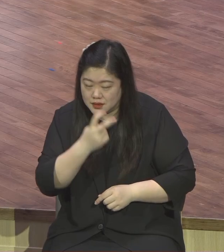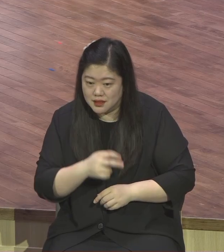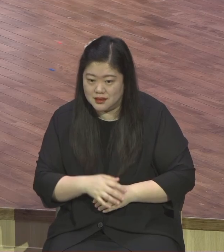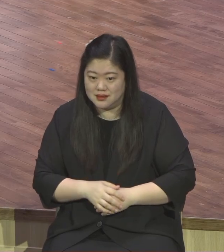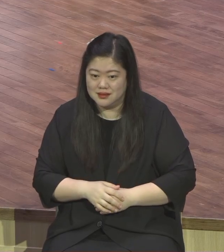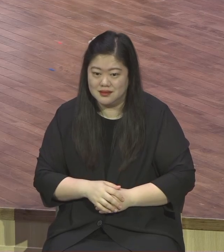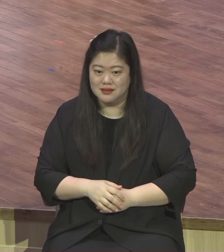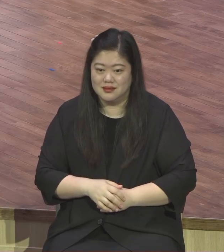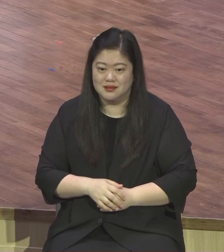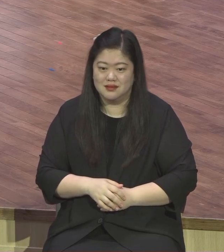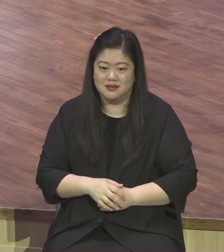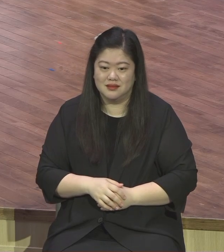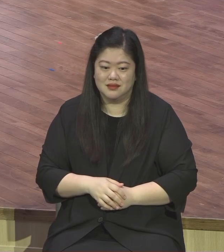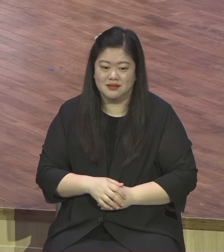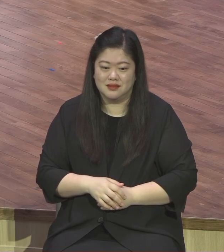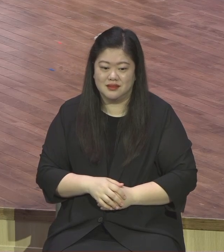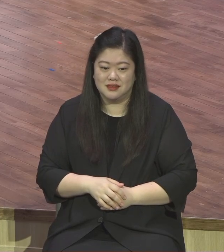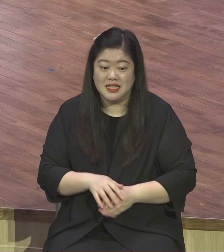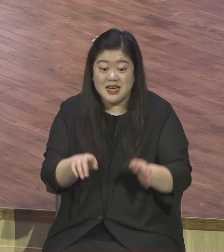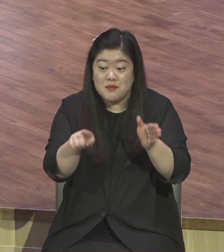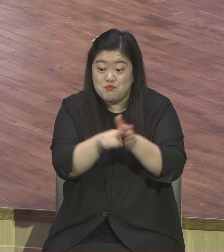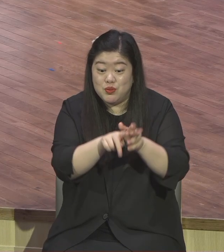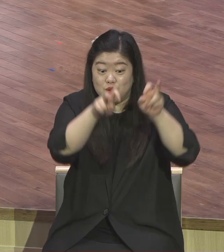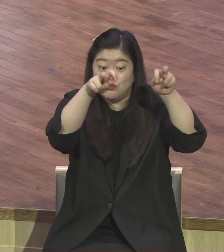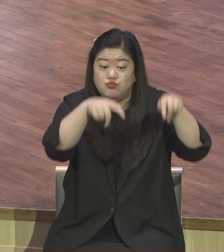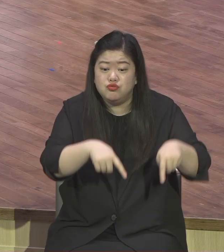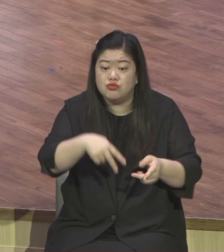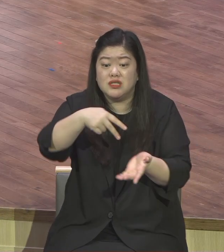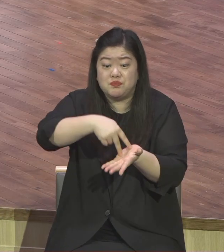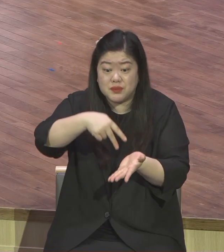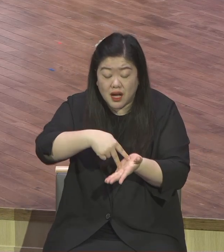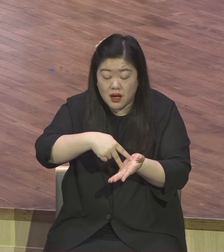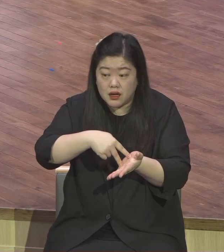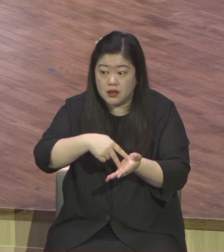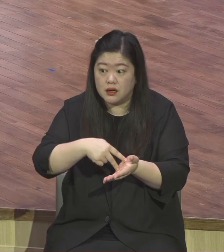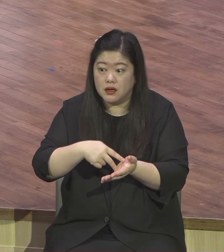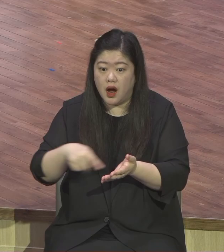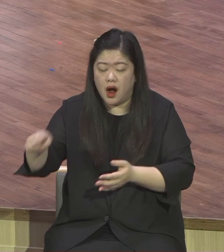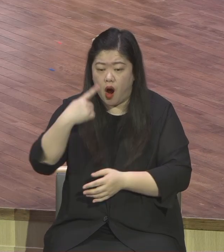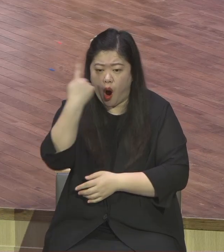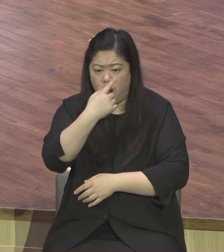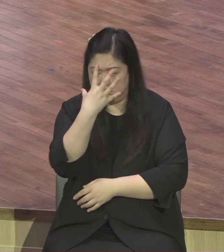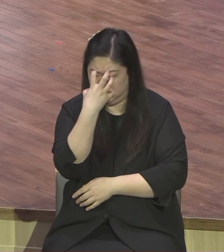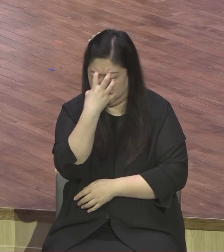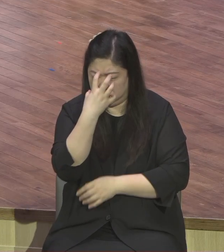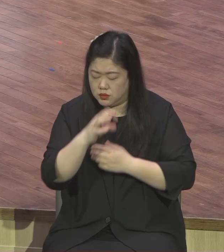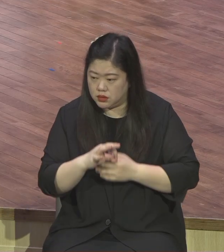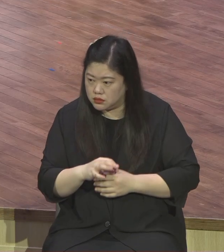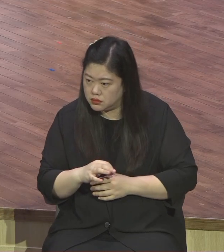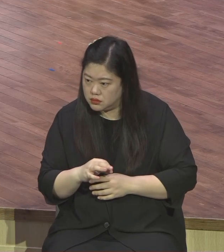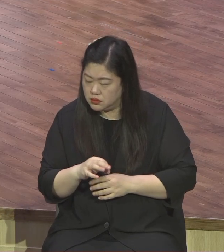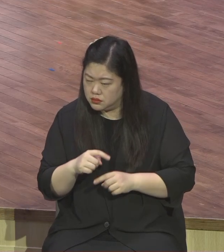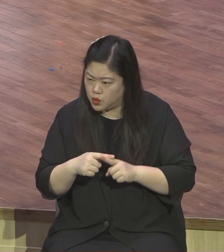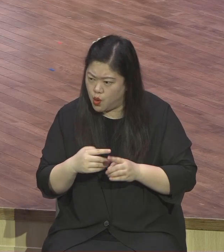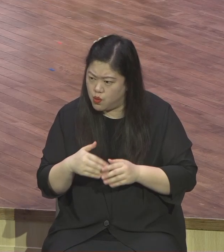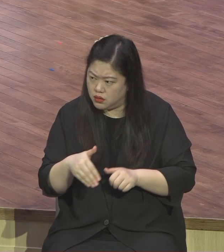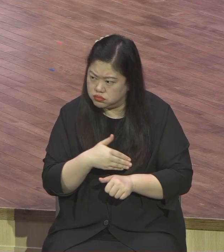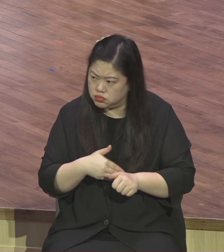결정한단 말이에요 그래서 밝아 보인다 하나님의 말씀으로 충만하면 자연스럽게 표출되는